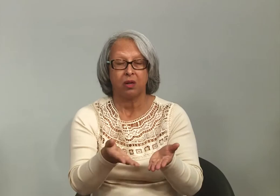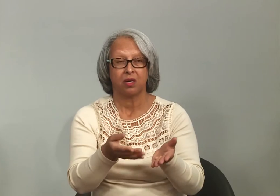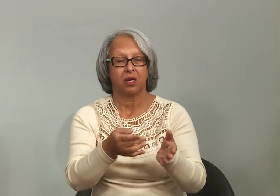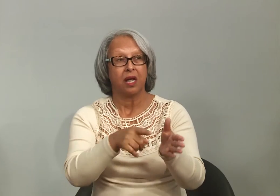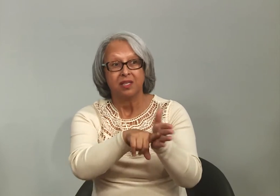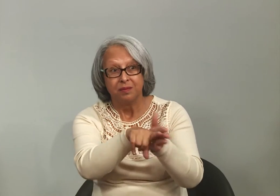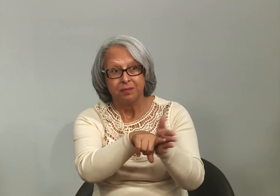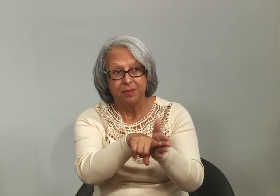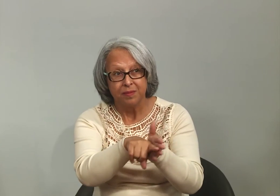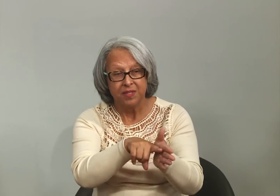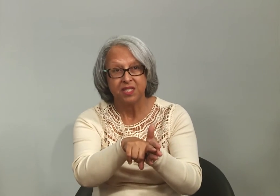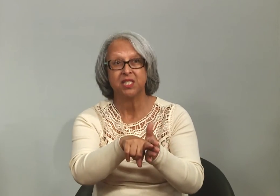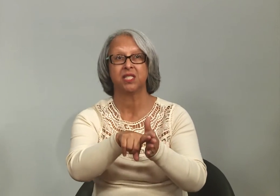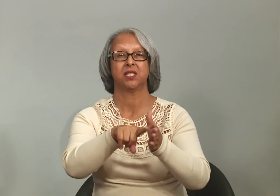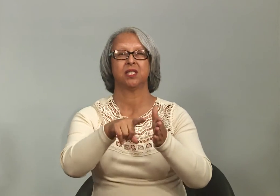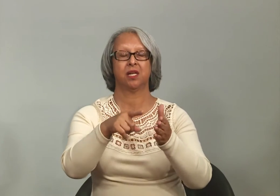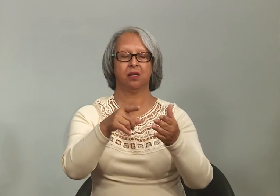atualmente as pesquisas